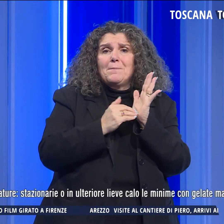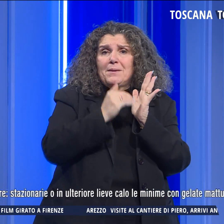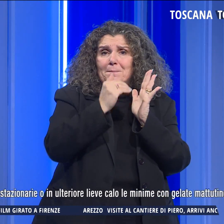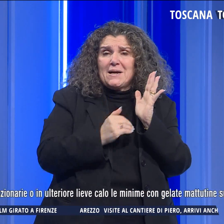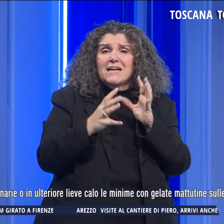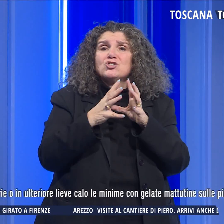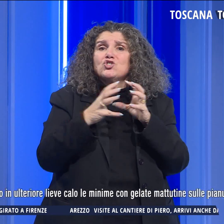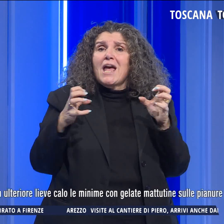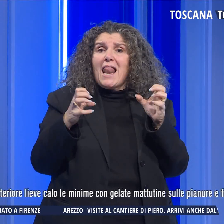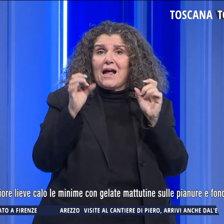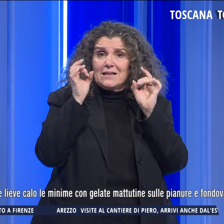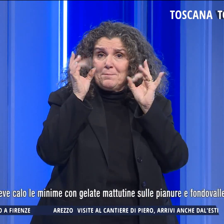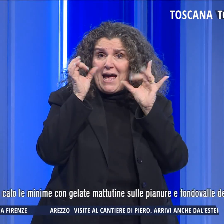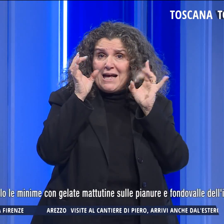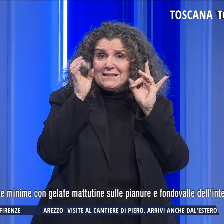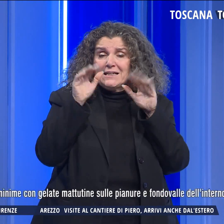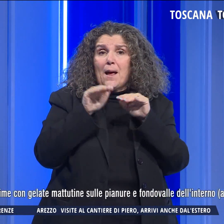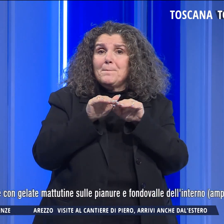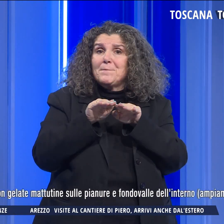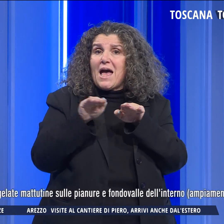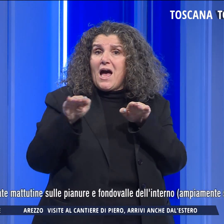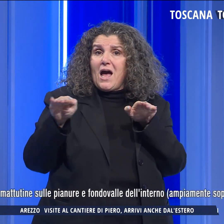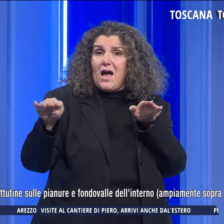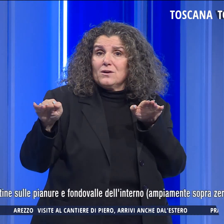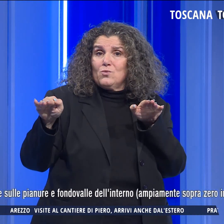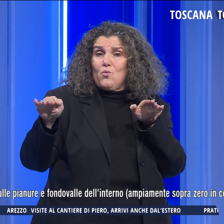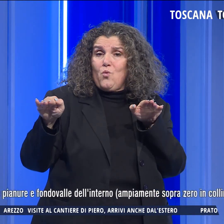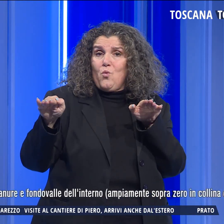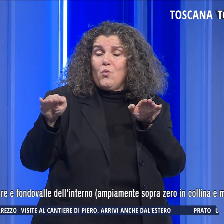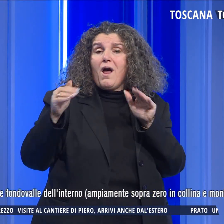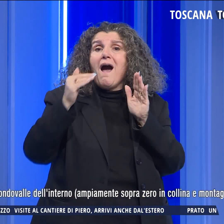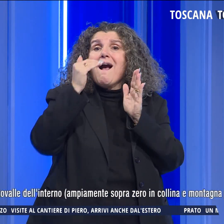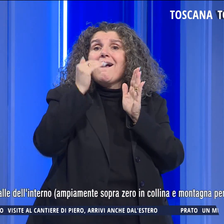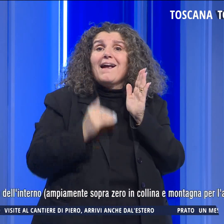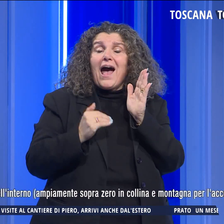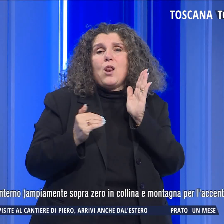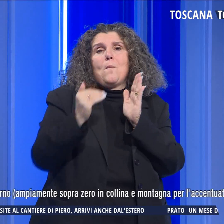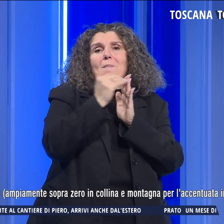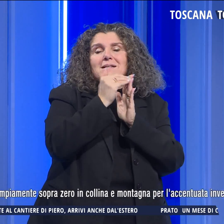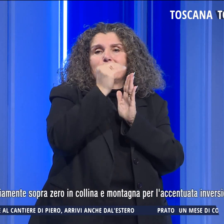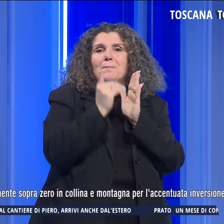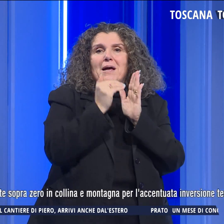congelate mattutine sulla pianura soprattutto, in lieve calo le massime.